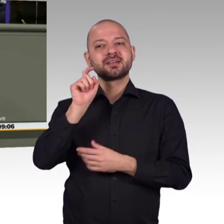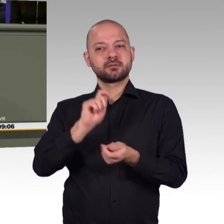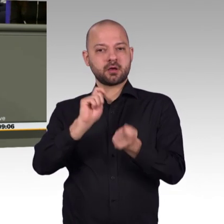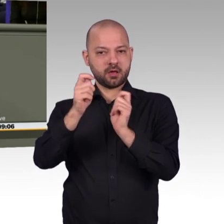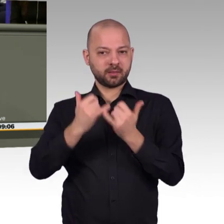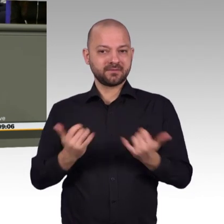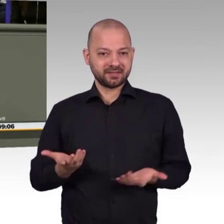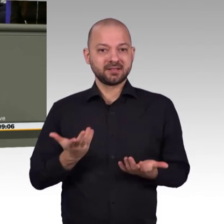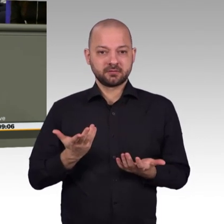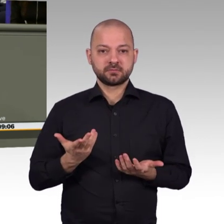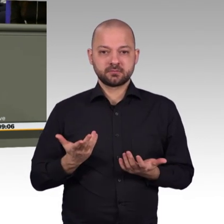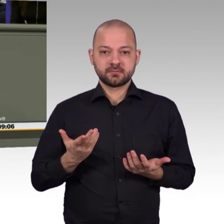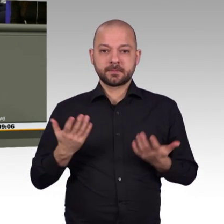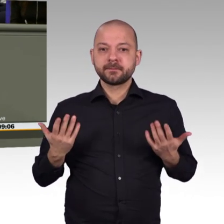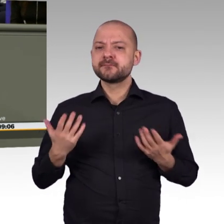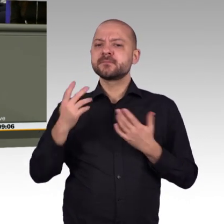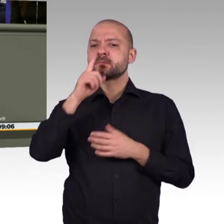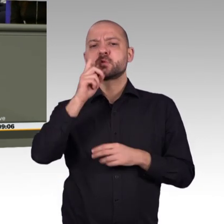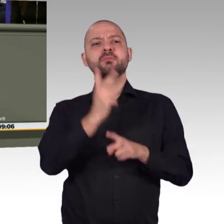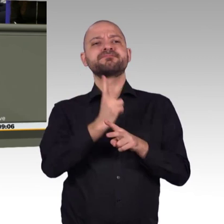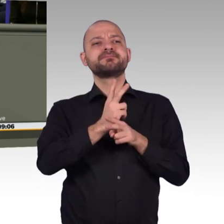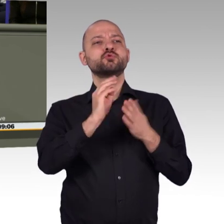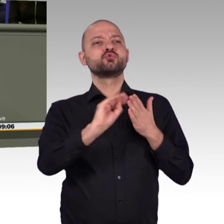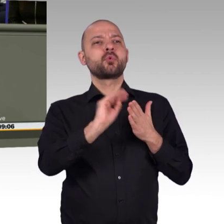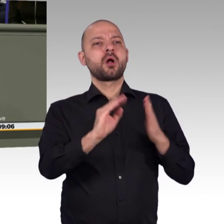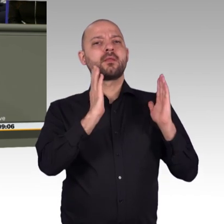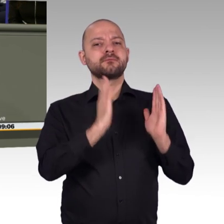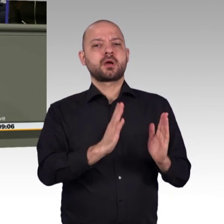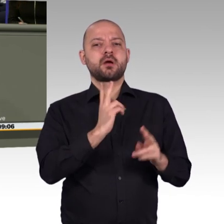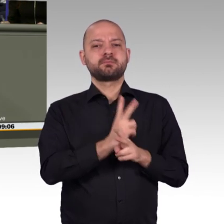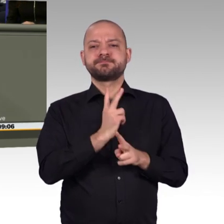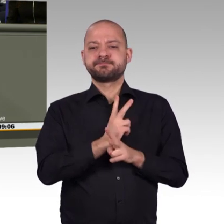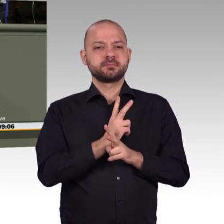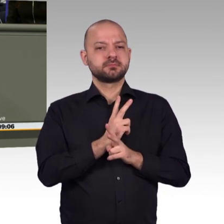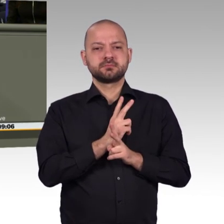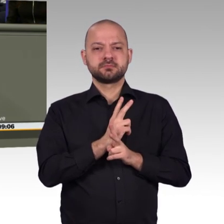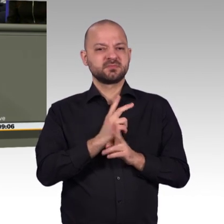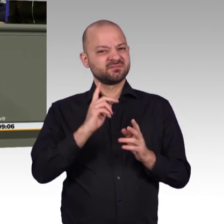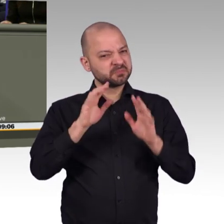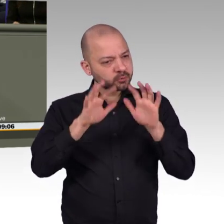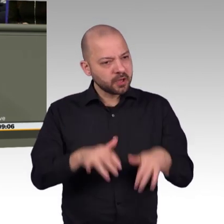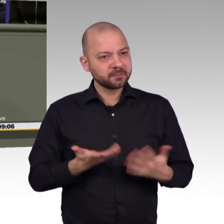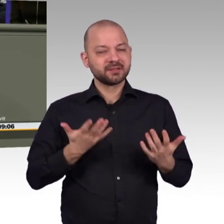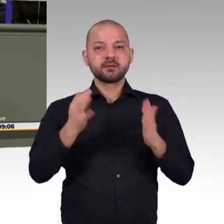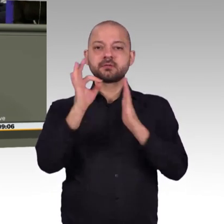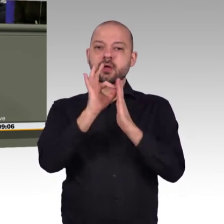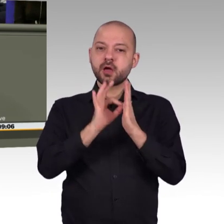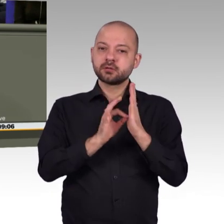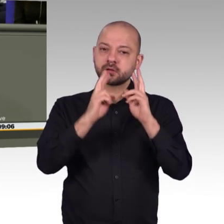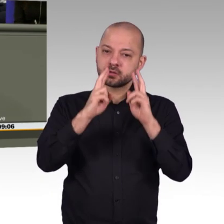wie digitale Ethik, neue Formen der Problemlösung, unternehmerisches Handeln, Durchhaltevermögen. Und die Liste könnte man immer so